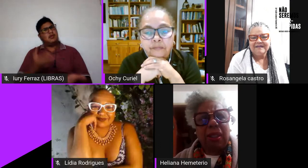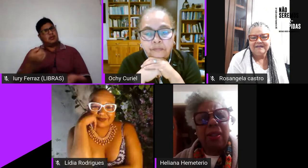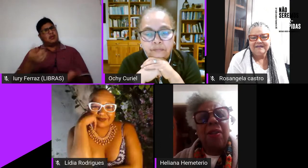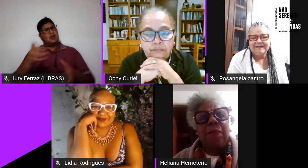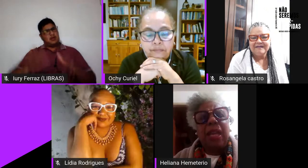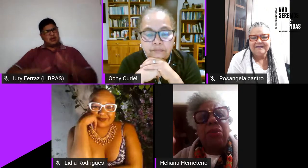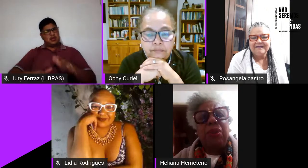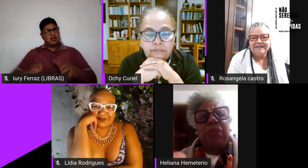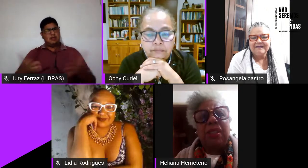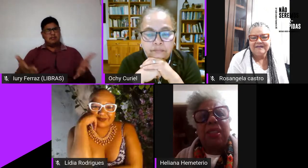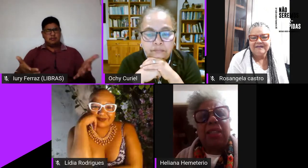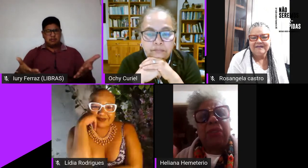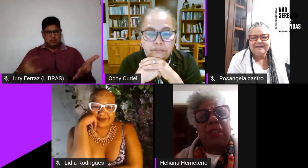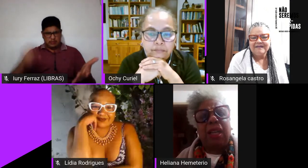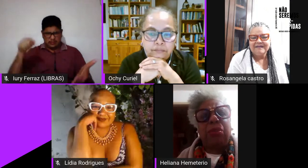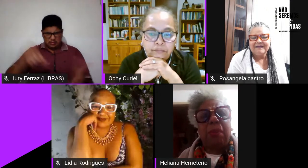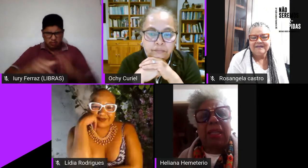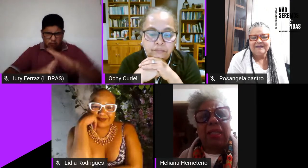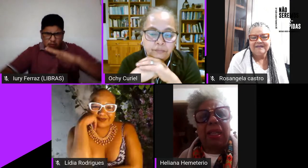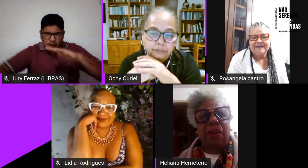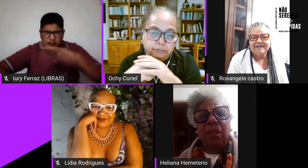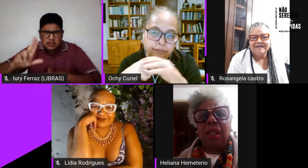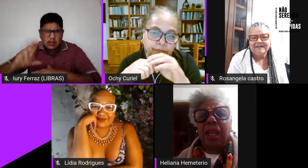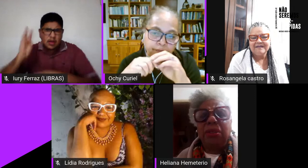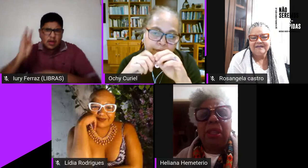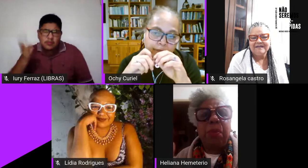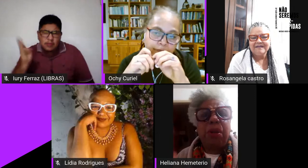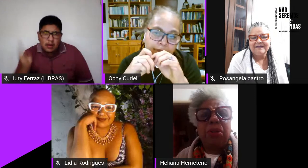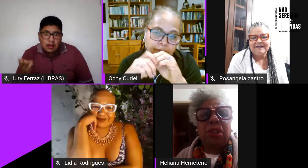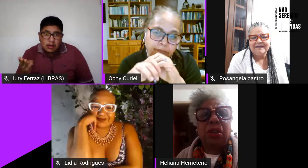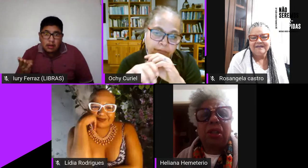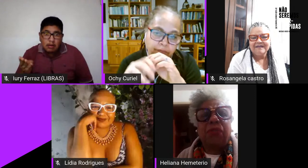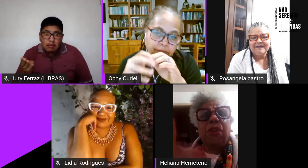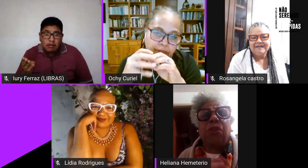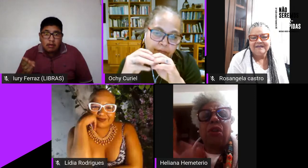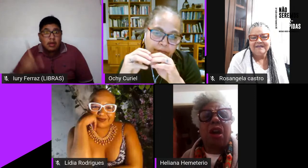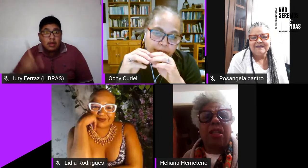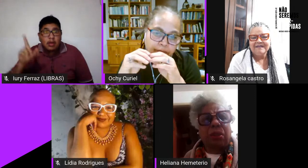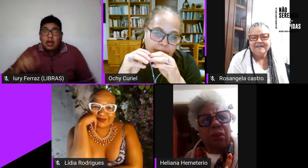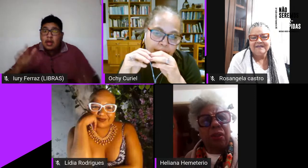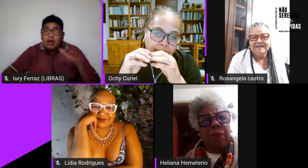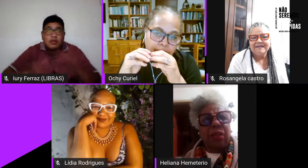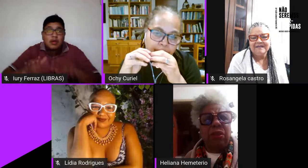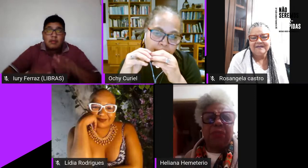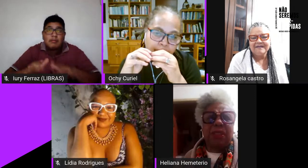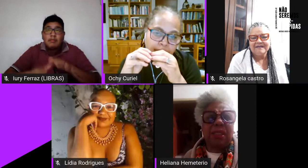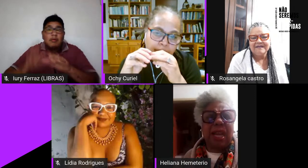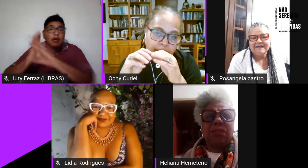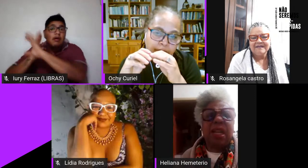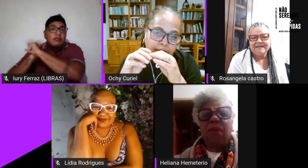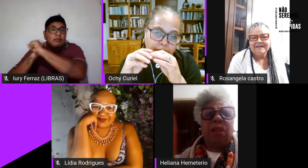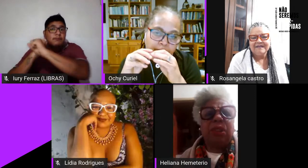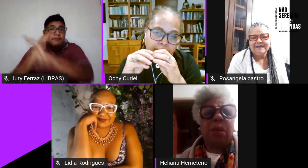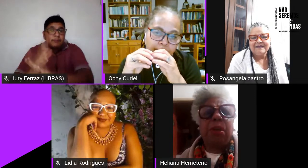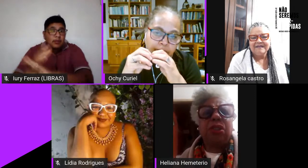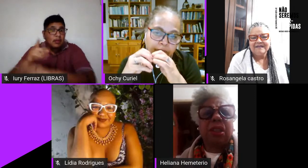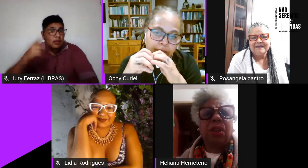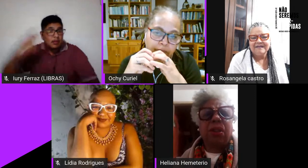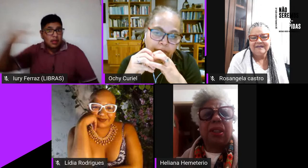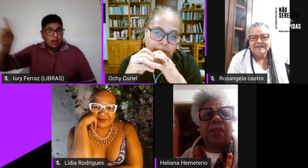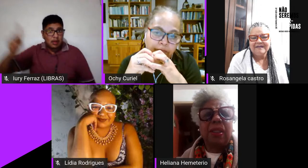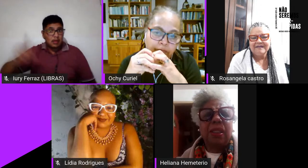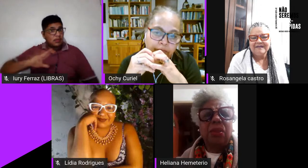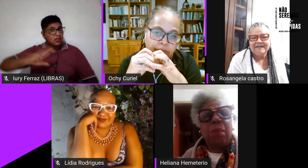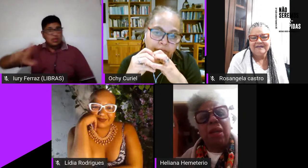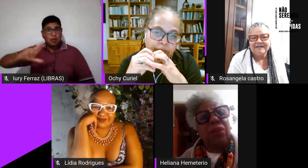crioula da Universidade Federal do Maranhão é um tambor de crioula folclórico da Universidade não é um tambor de